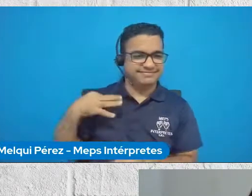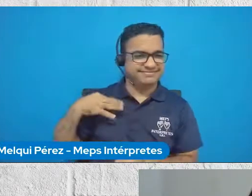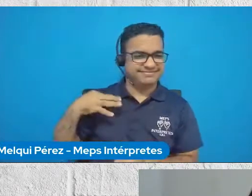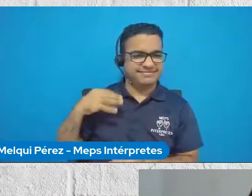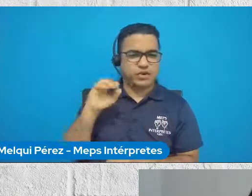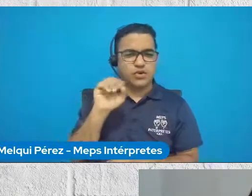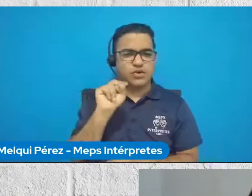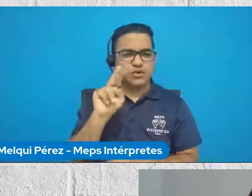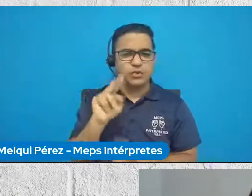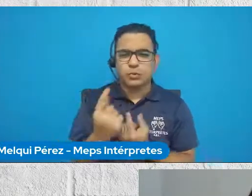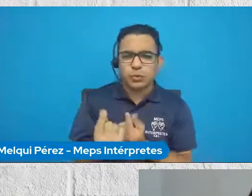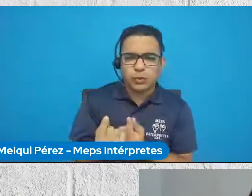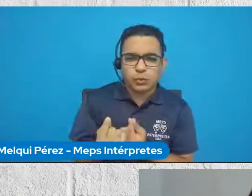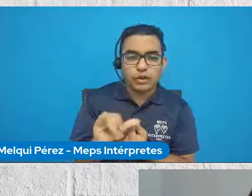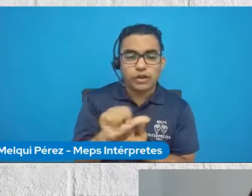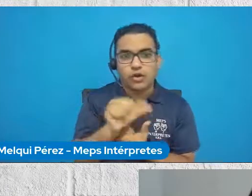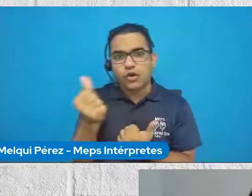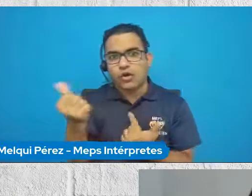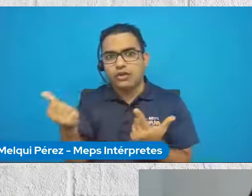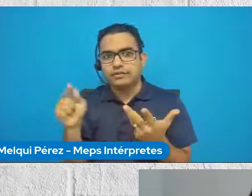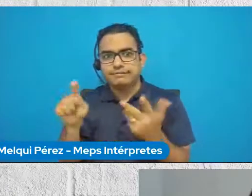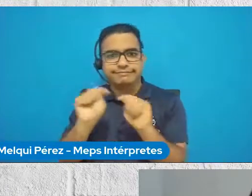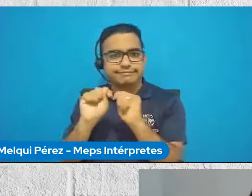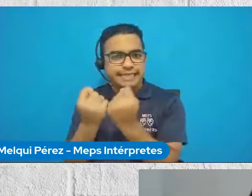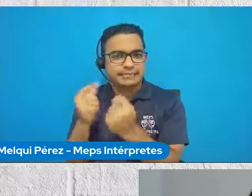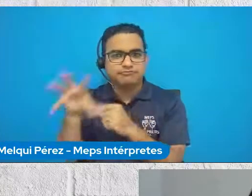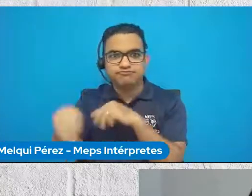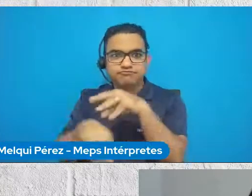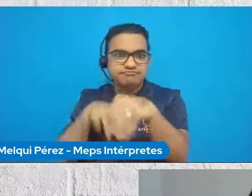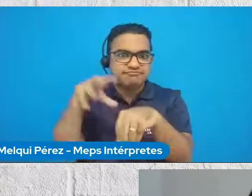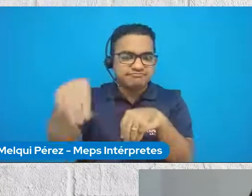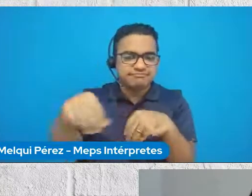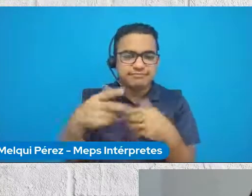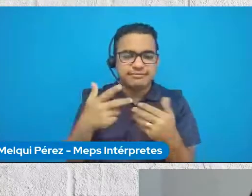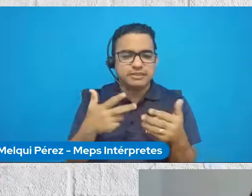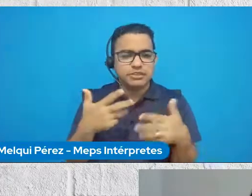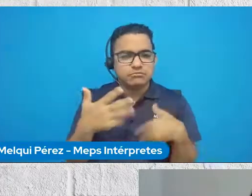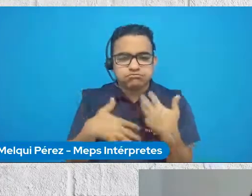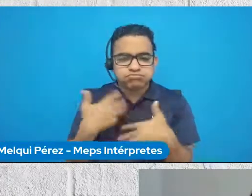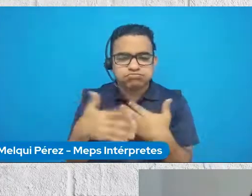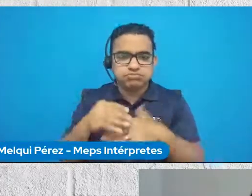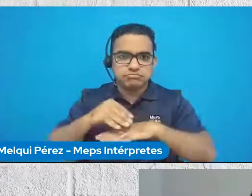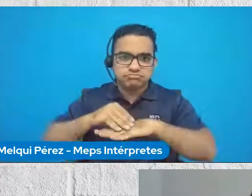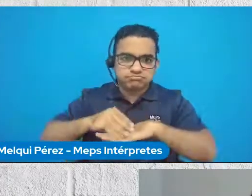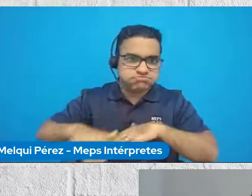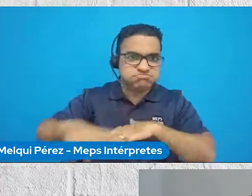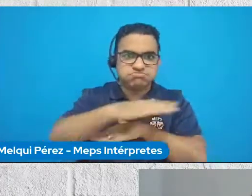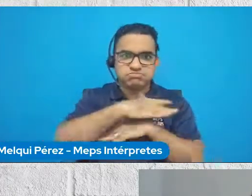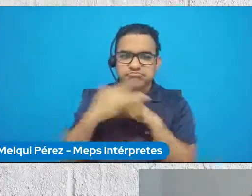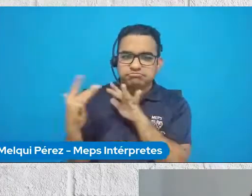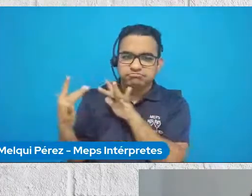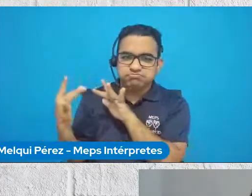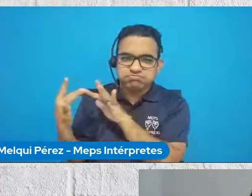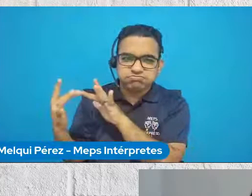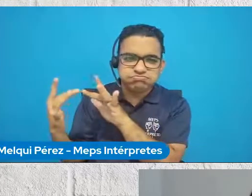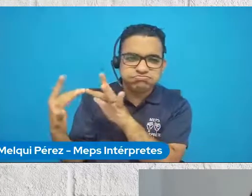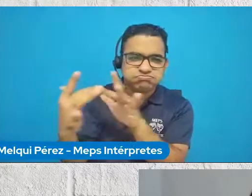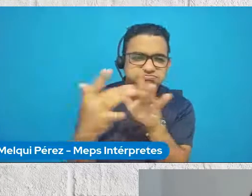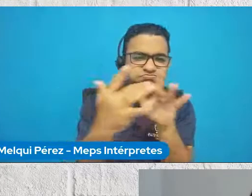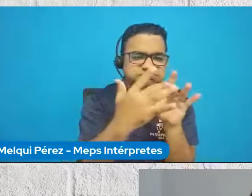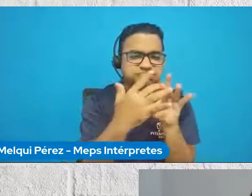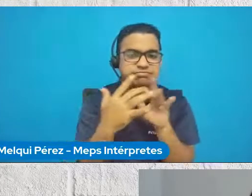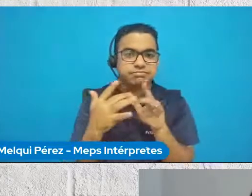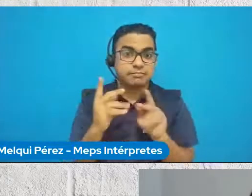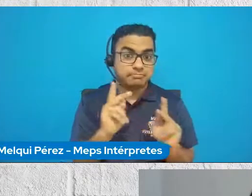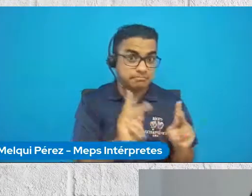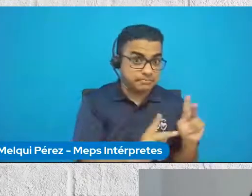ONU, con otro equipo de voluntarios ONU, pudieron generar estas conexiones y estos puentes entre